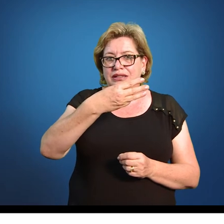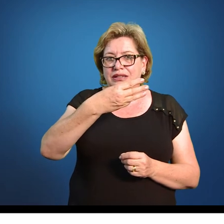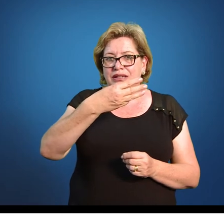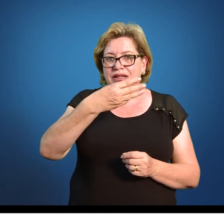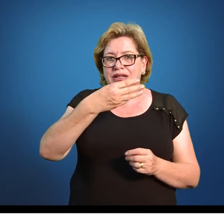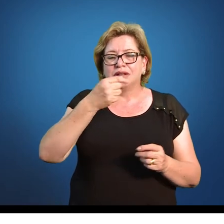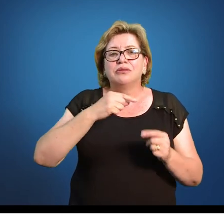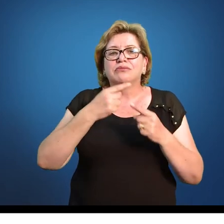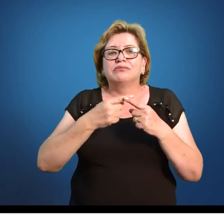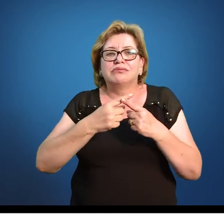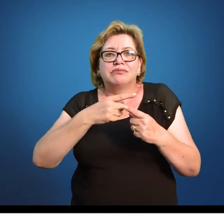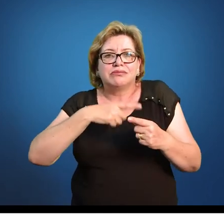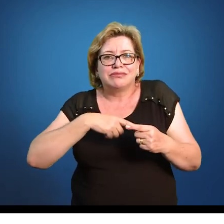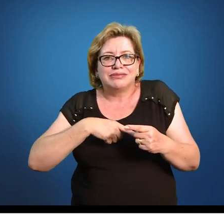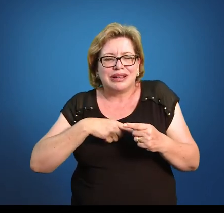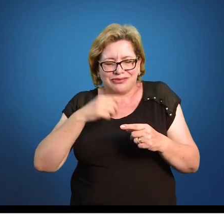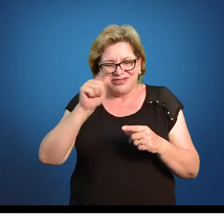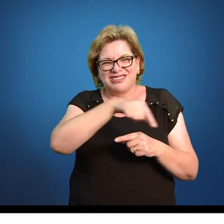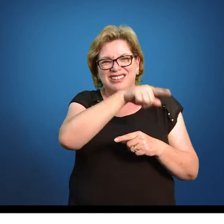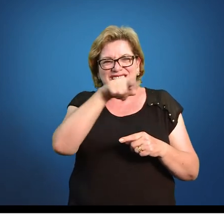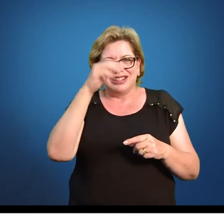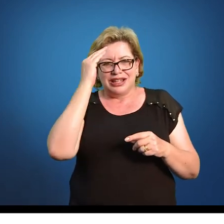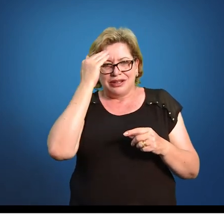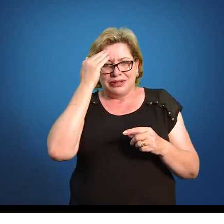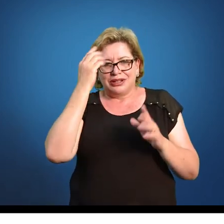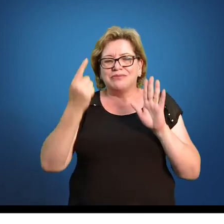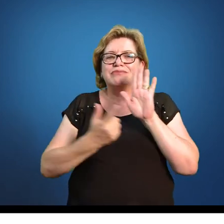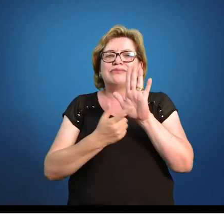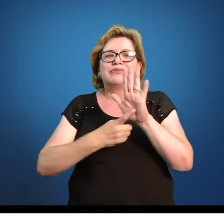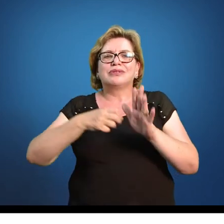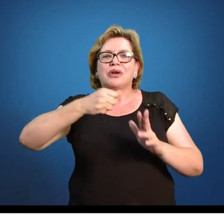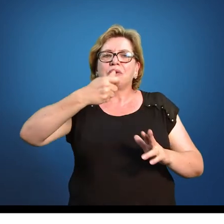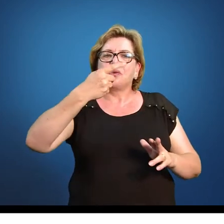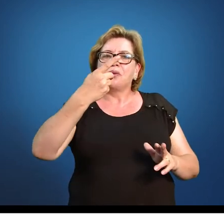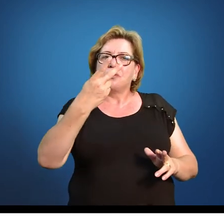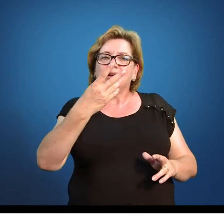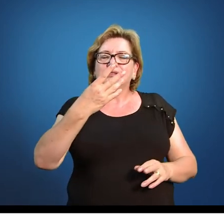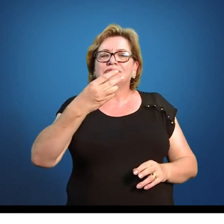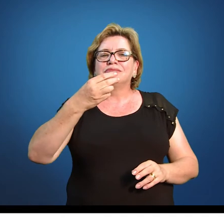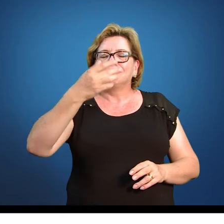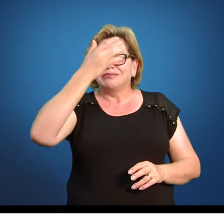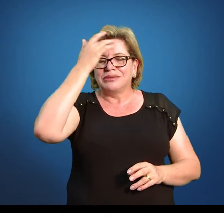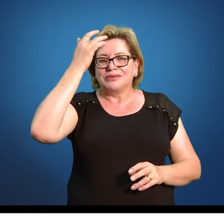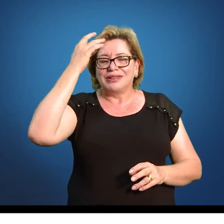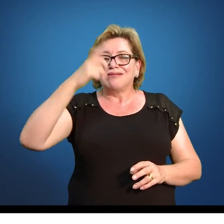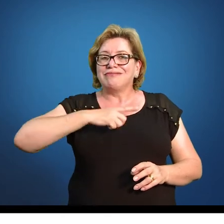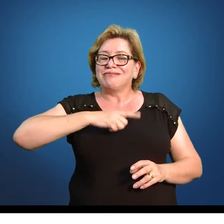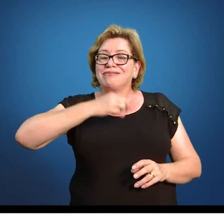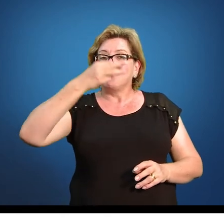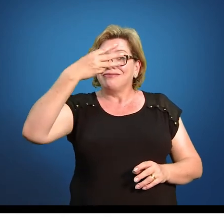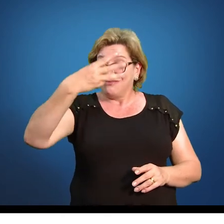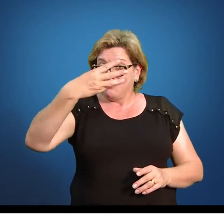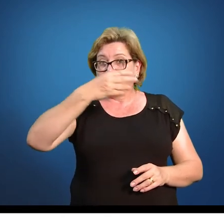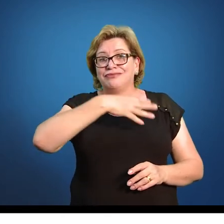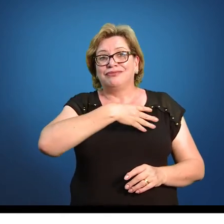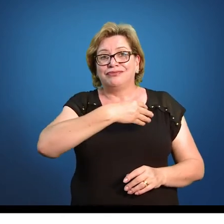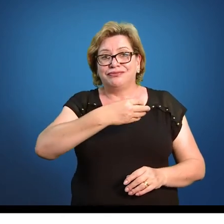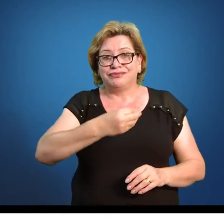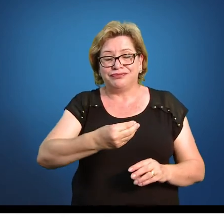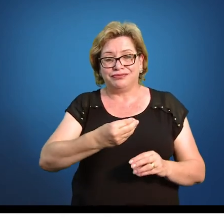dúvida do que ele está aqui. Ele representa o número de pessoas que têm três filhos. É essa a ideia.